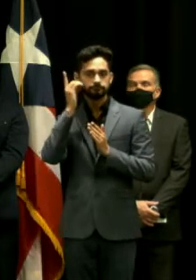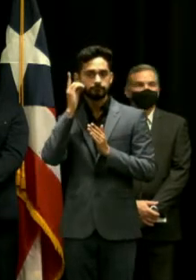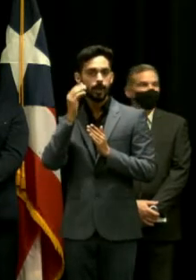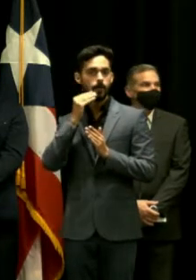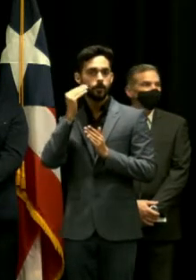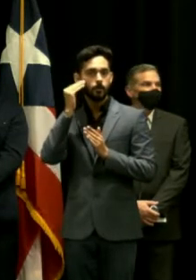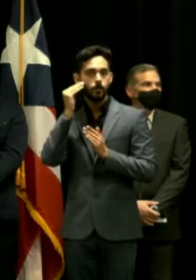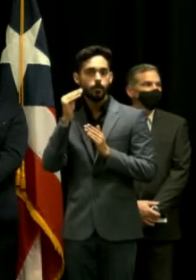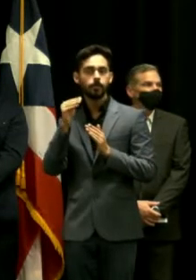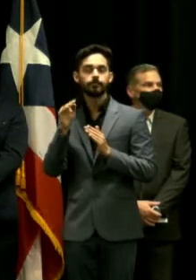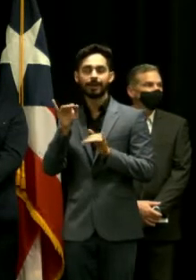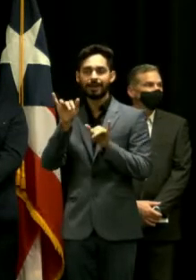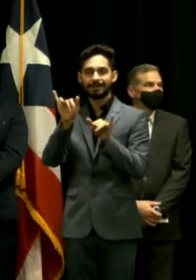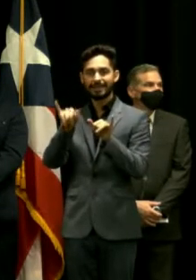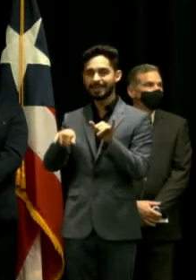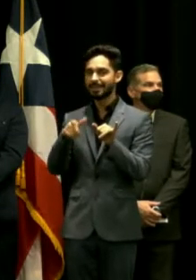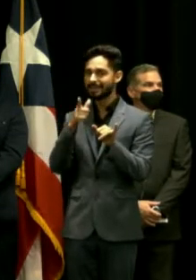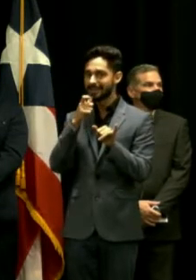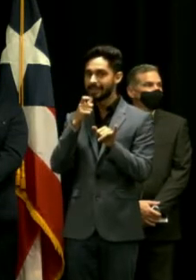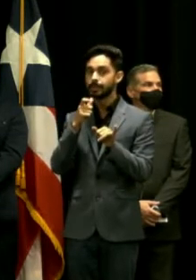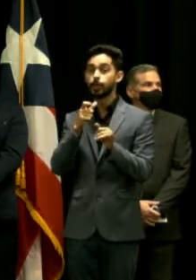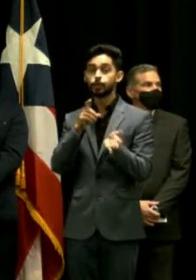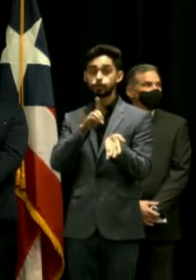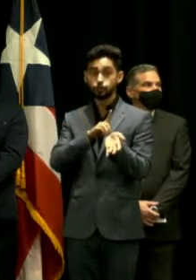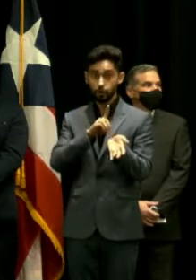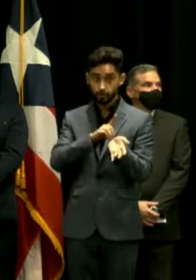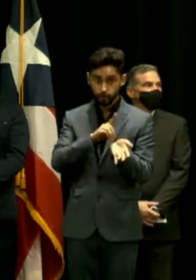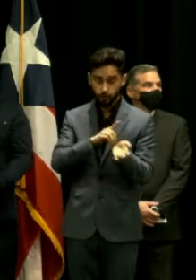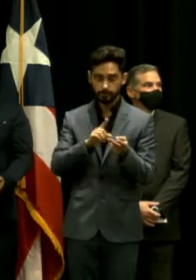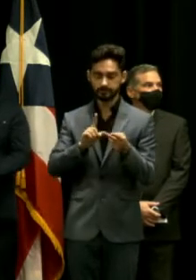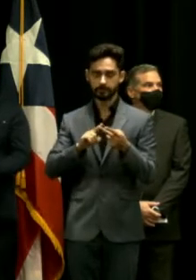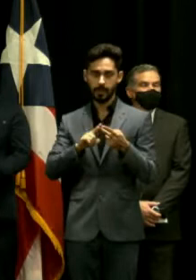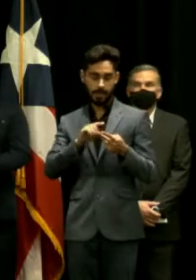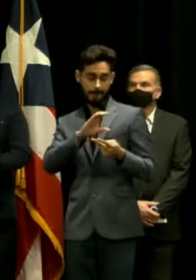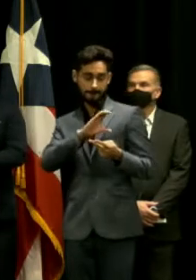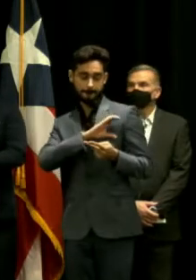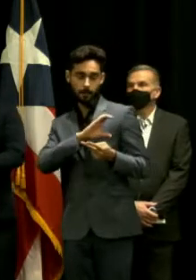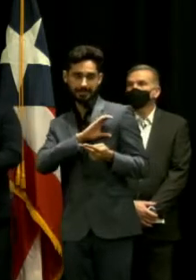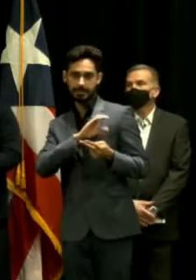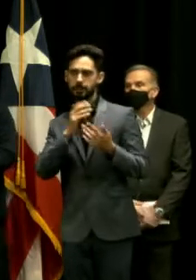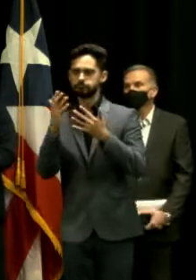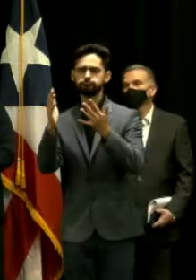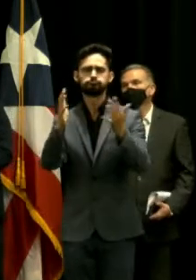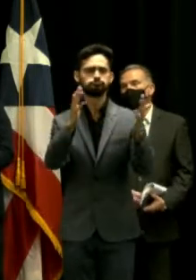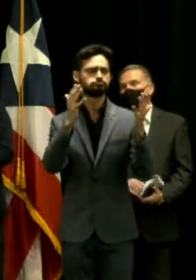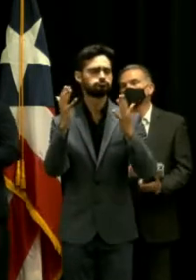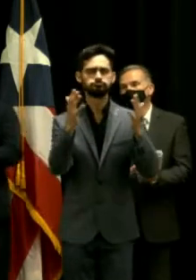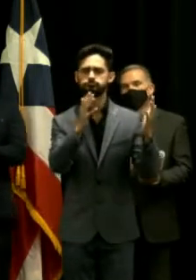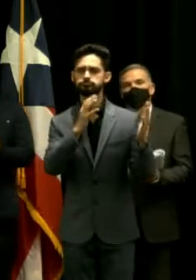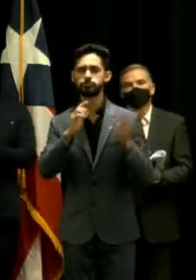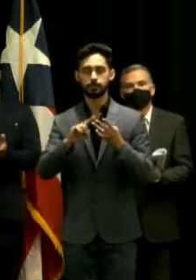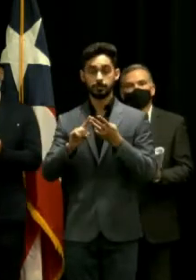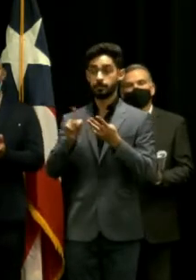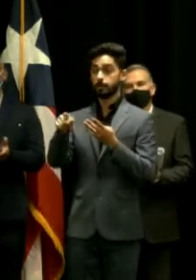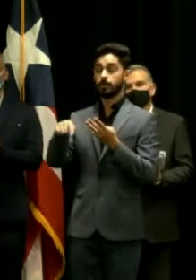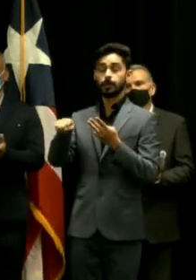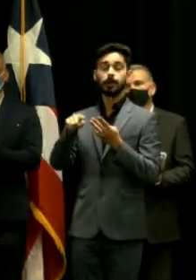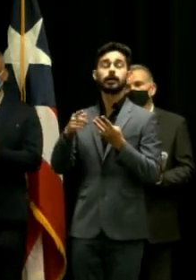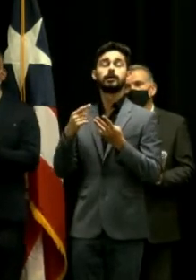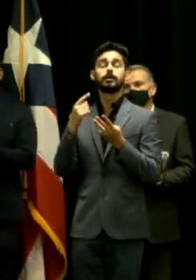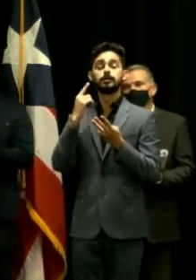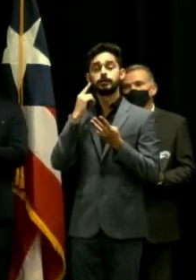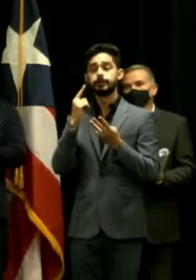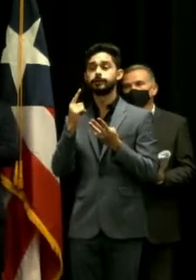personal médico personal policiaco y personal educativo que Vieques